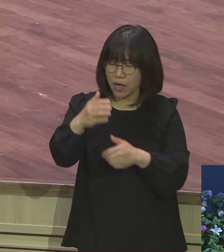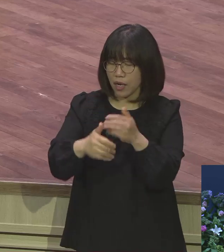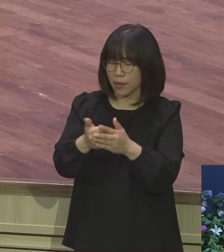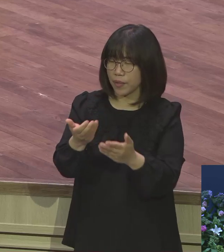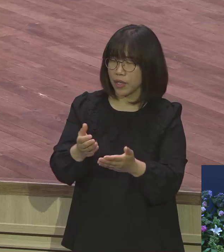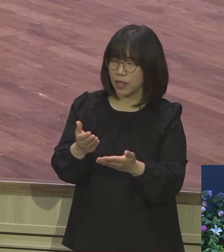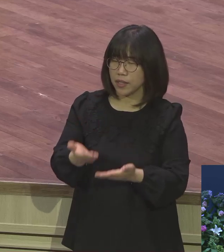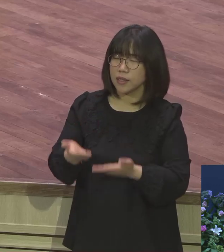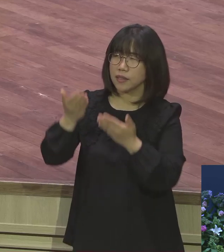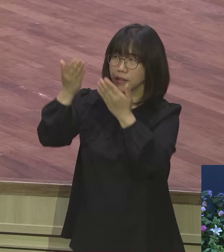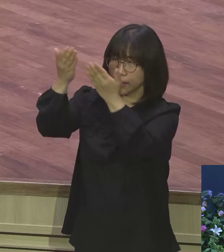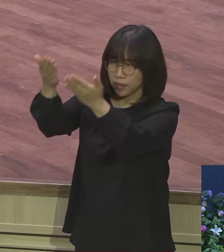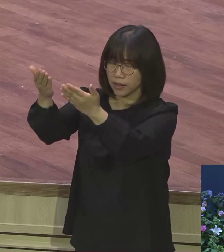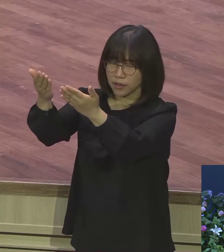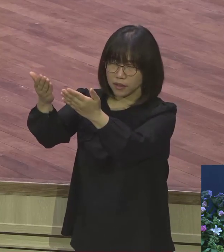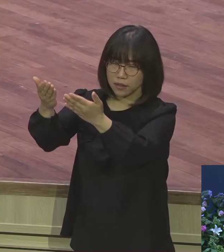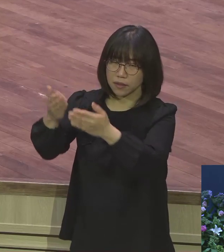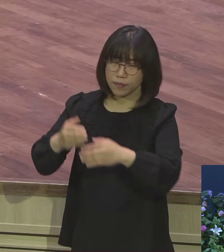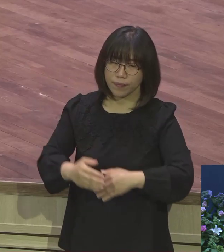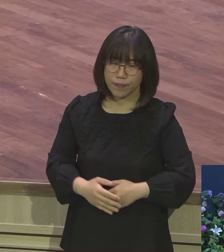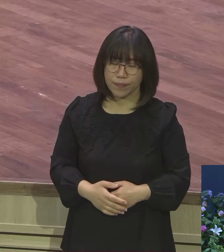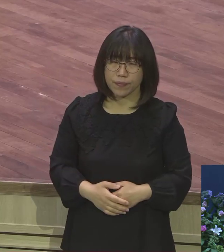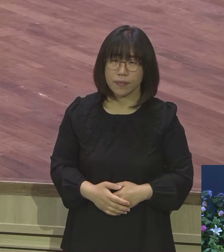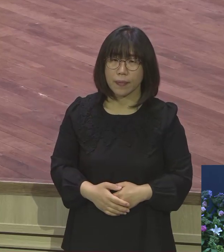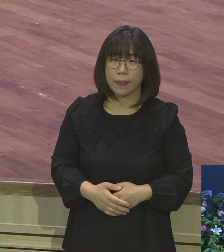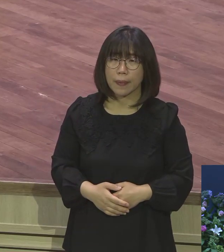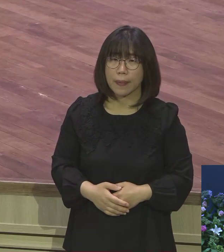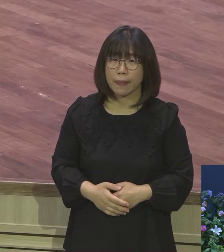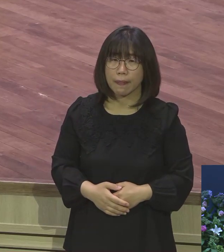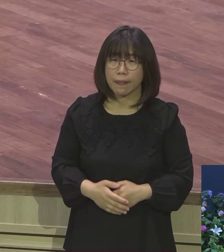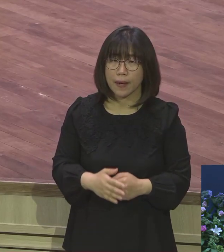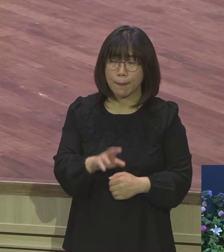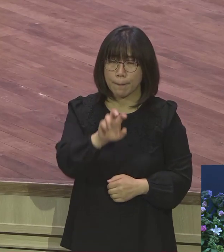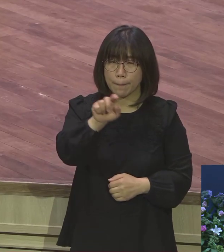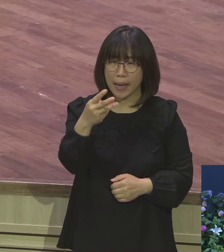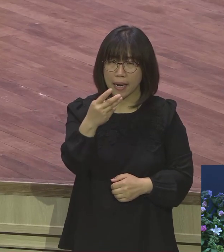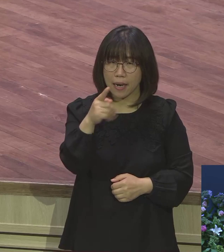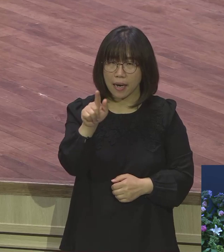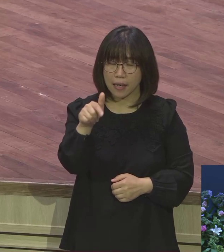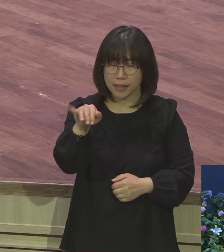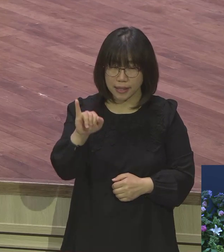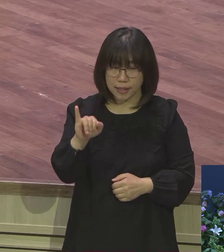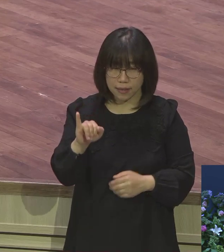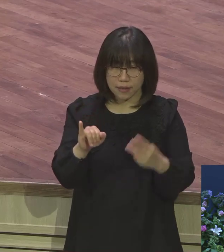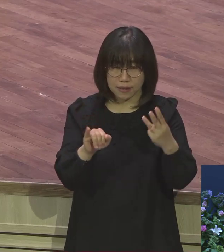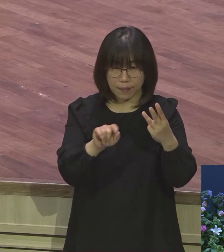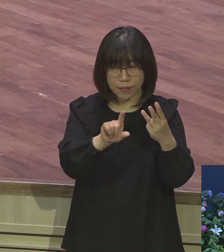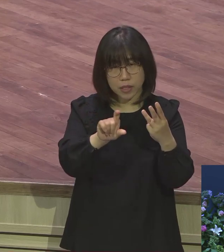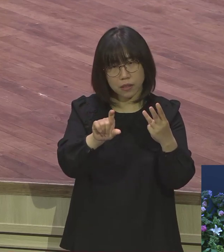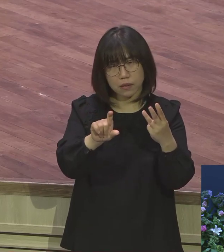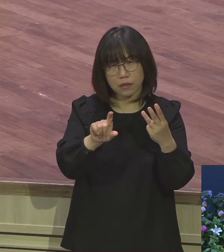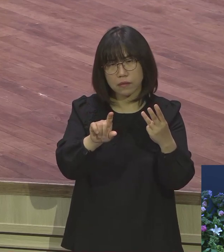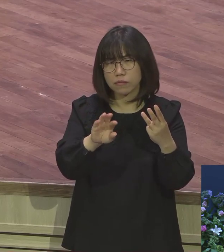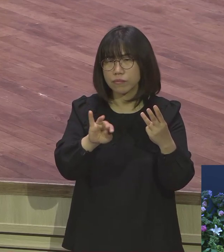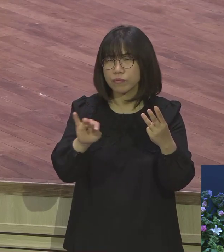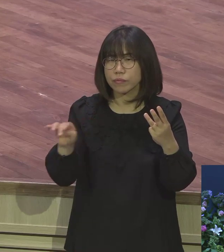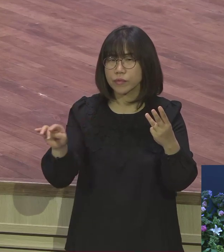것입니다 아멘 그래서요 말라기 3장 10절 이하에 확실하게 말씀하겠지 않아요 11조에 대해서 11조